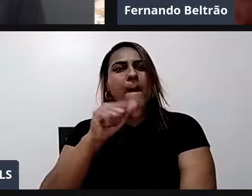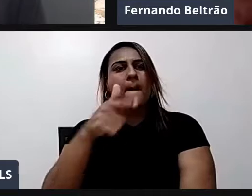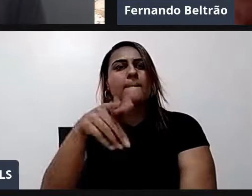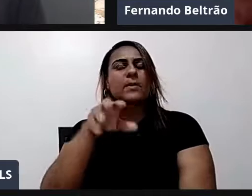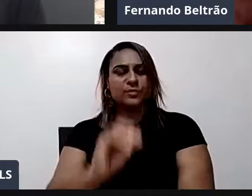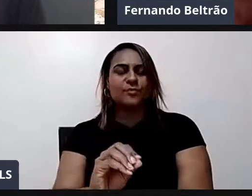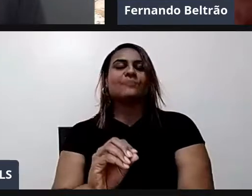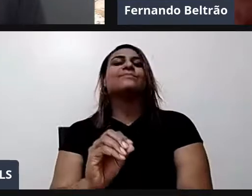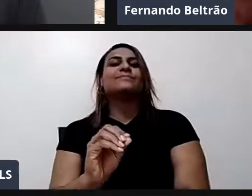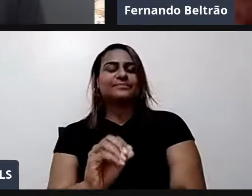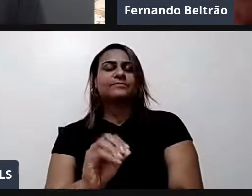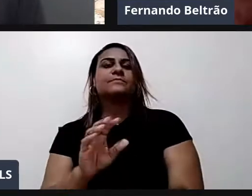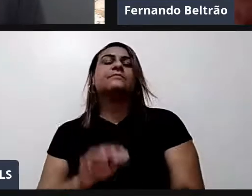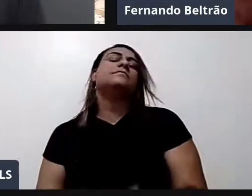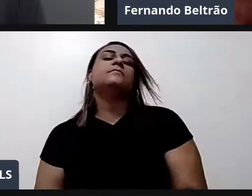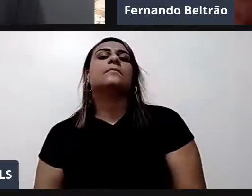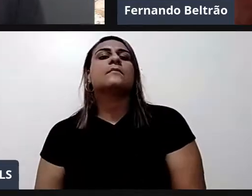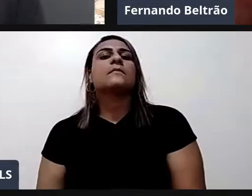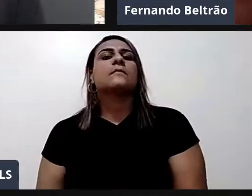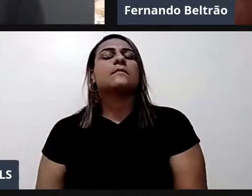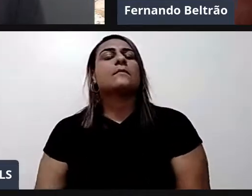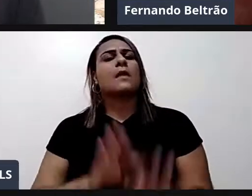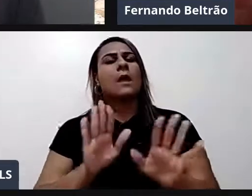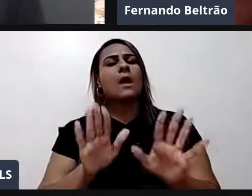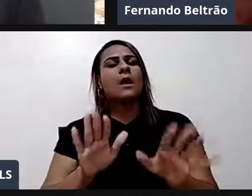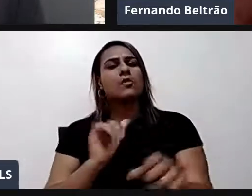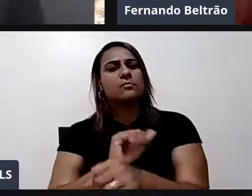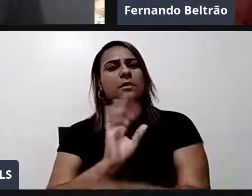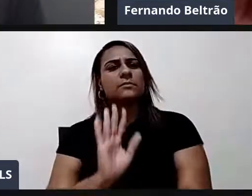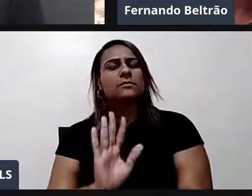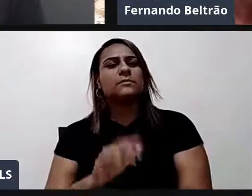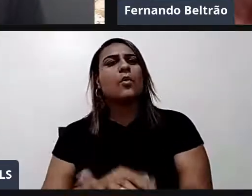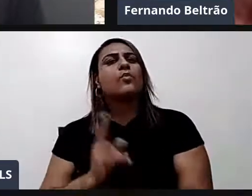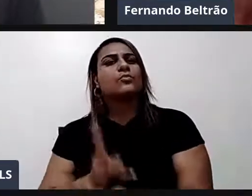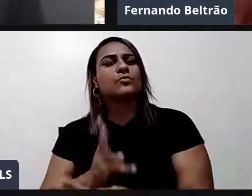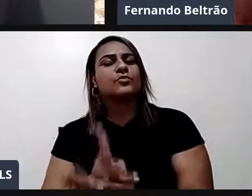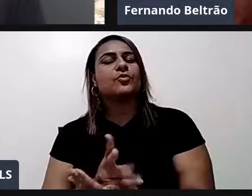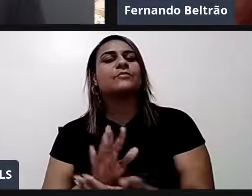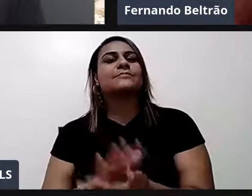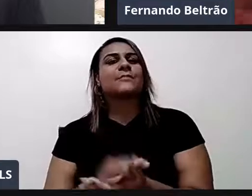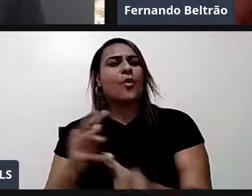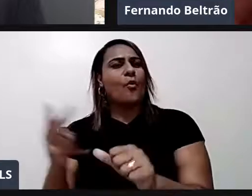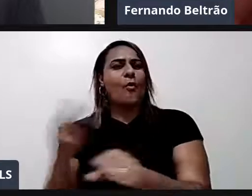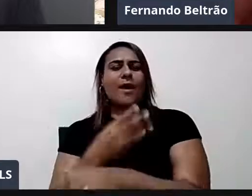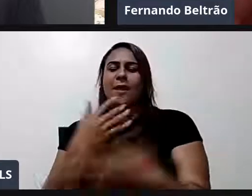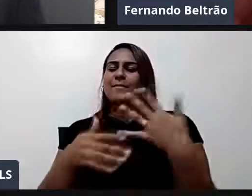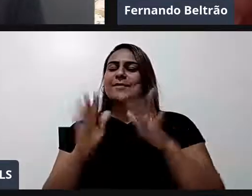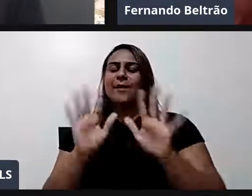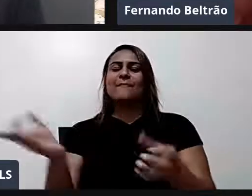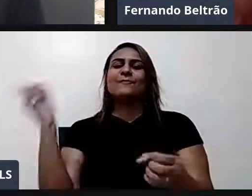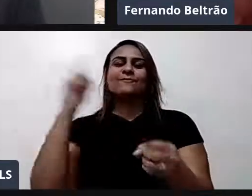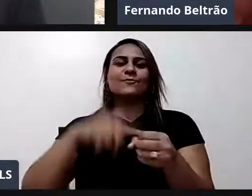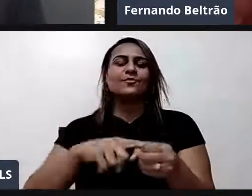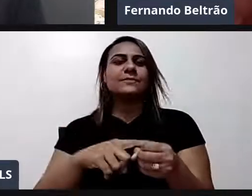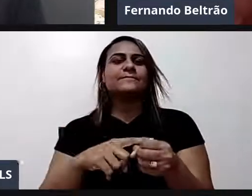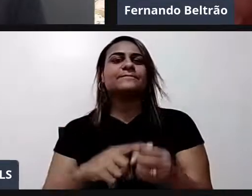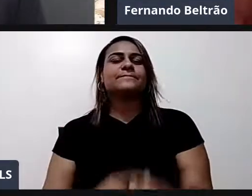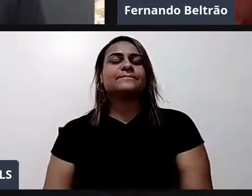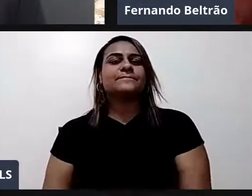Deixa eu ver. Eu continuo aqui. Continuo. Entrou o WhatsApp. Me atrapalhou um pouquinho. Viu? Voltei? Voltou. Me escuta.